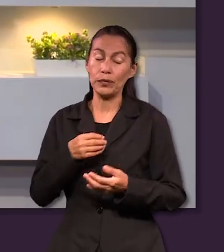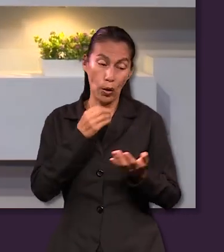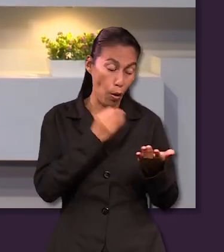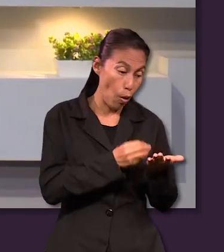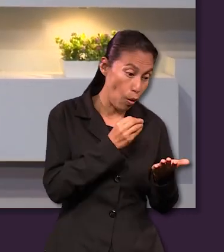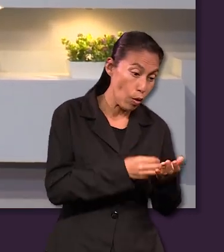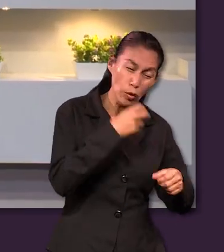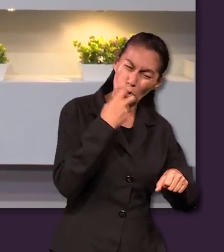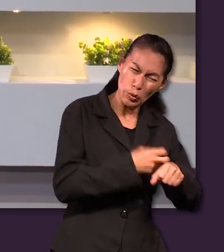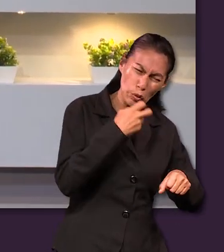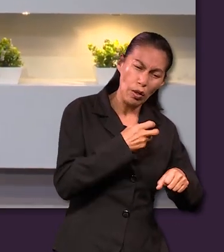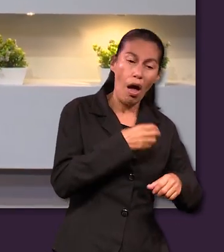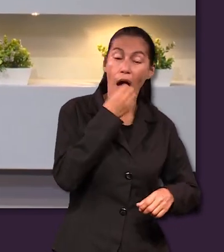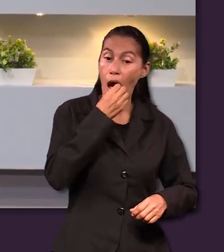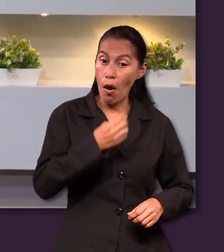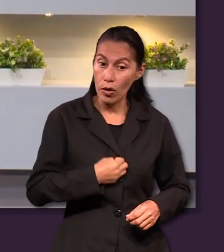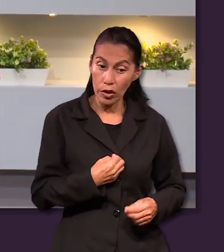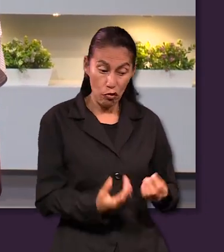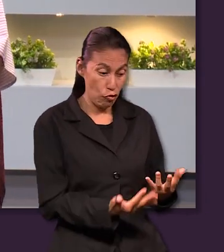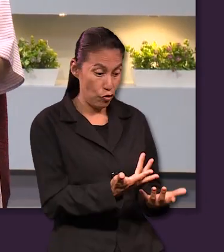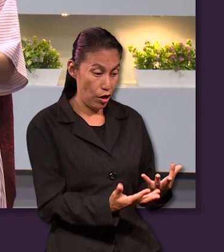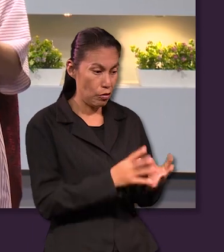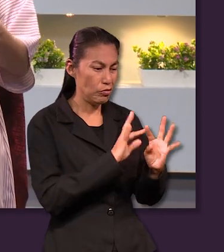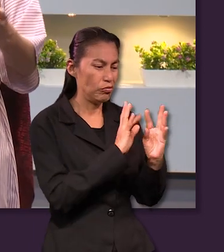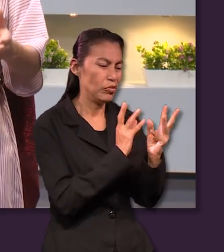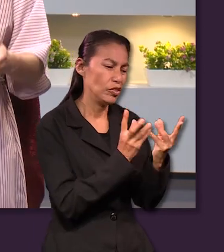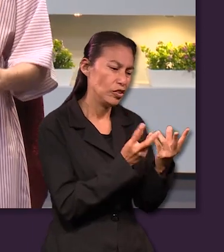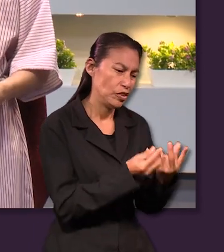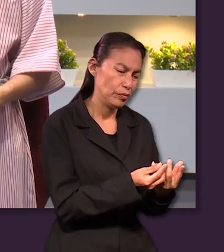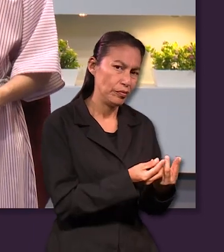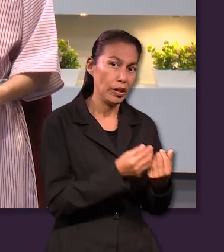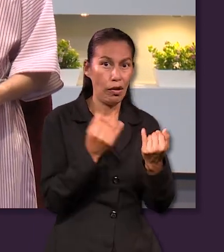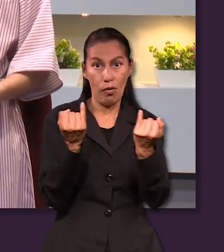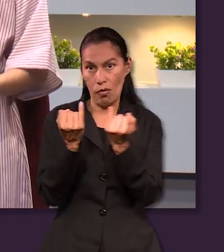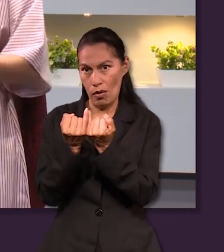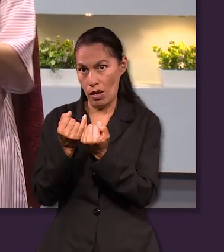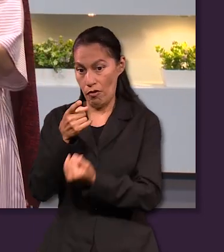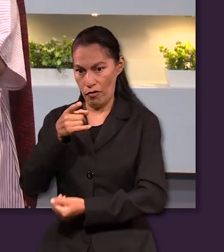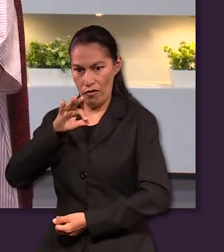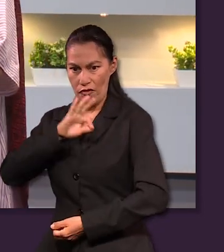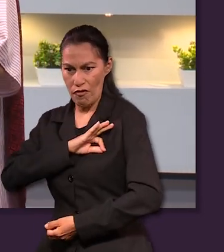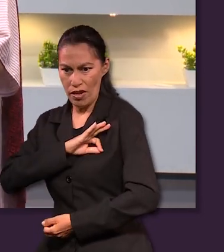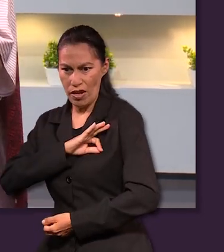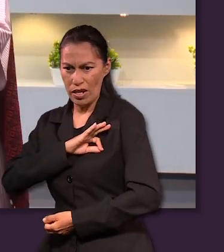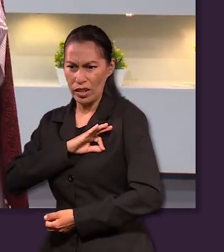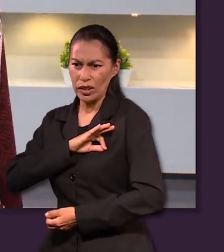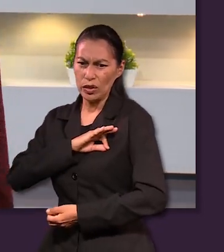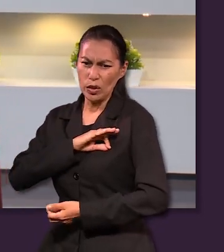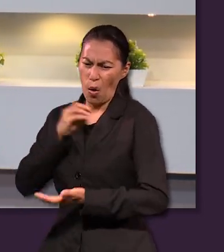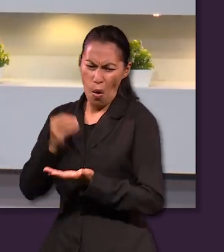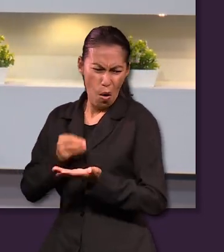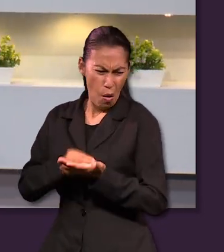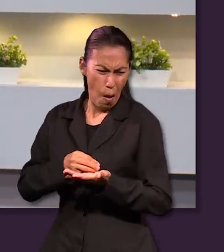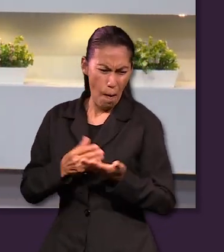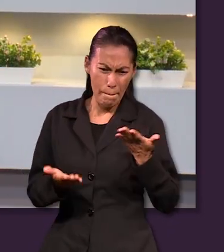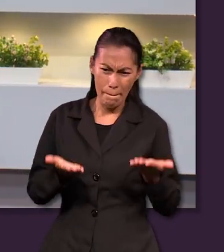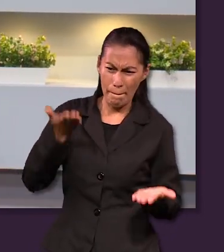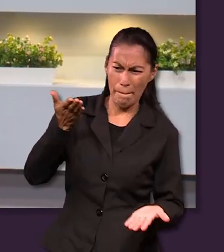tiempo, el oro, aunque pereceredo, se acrisola al fuego. Así también la fe de ustedes, que avale mucho más que el oro,